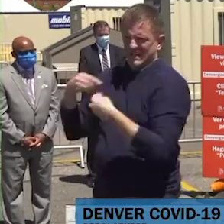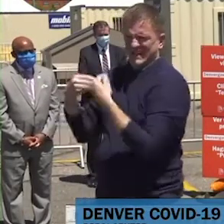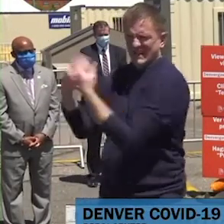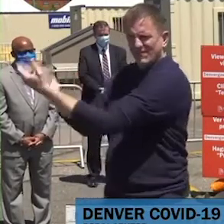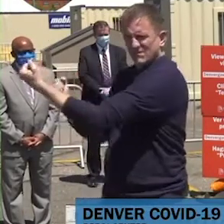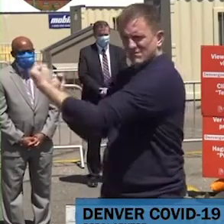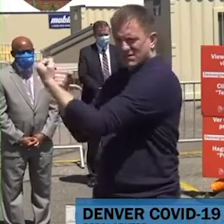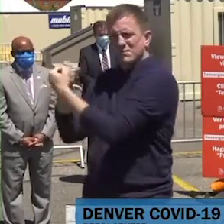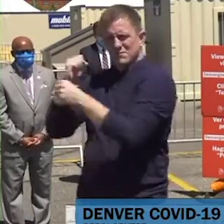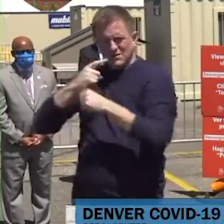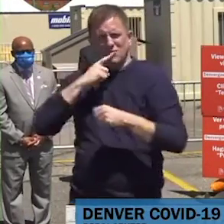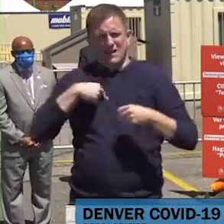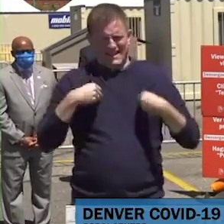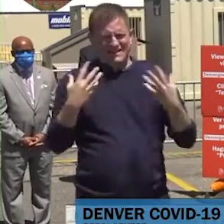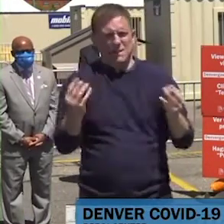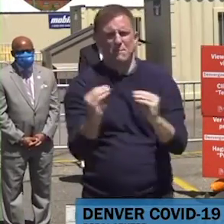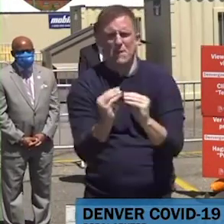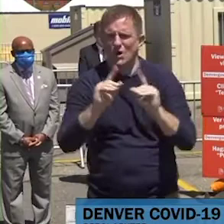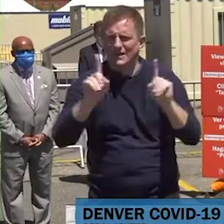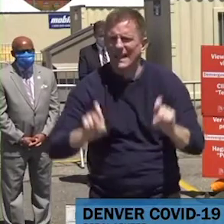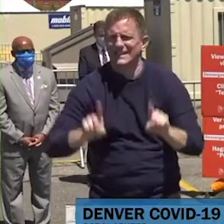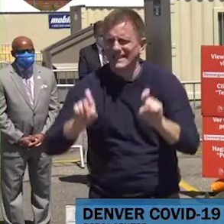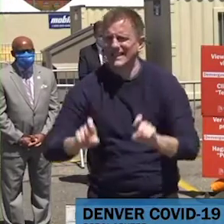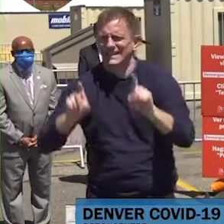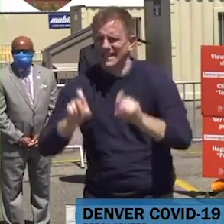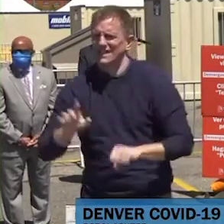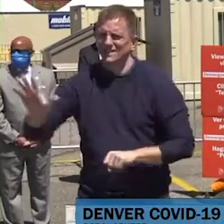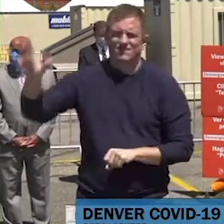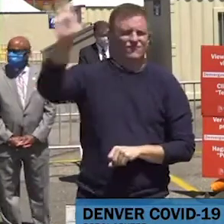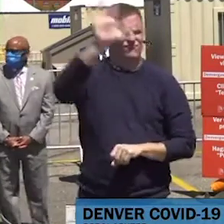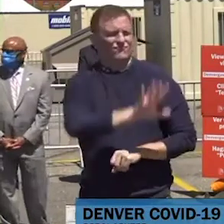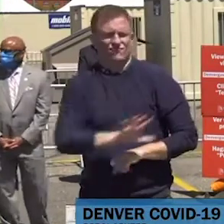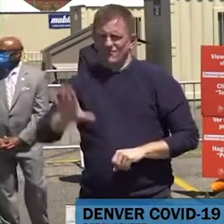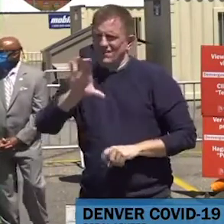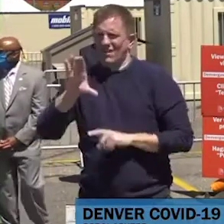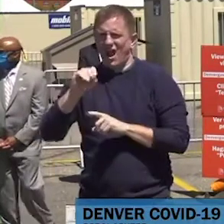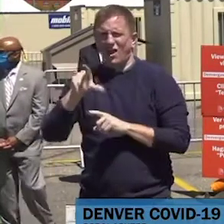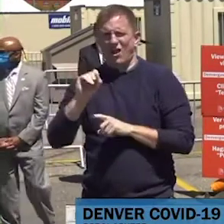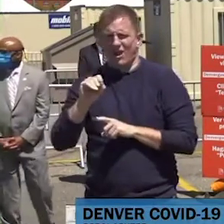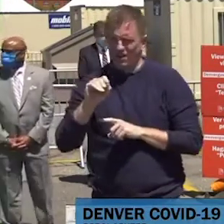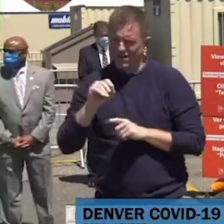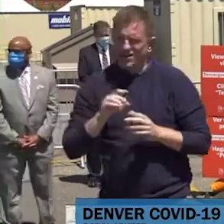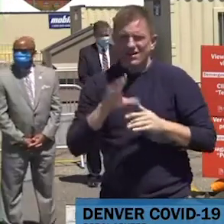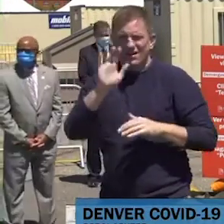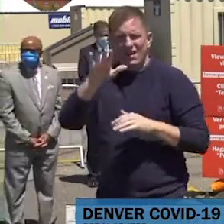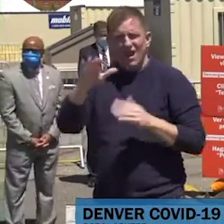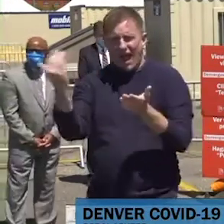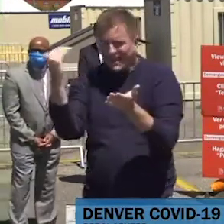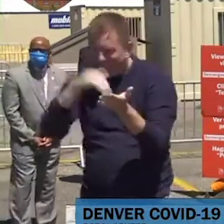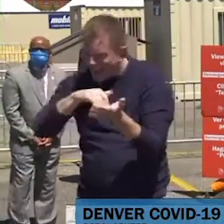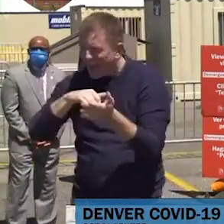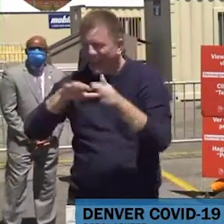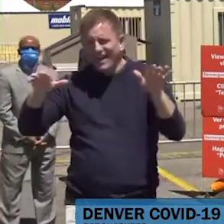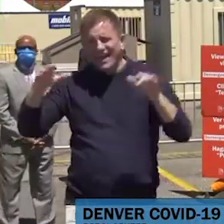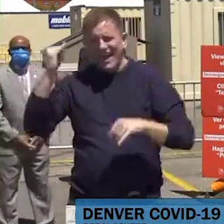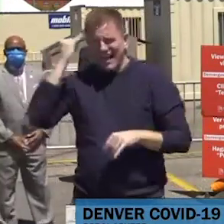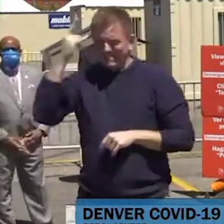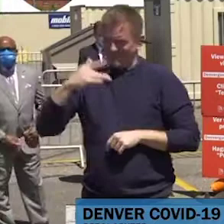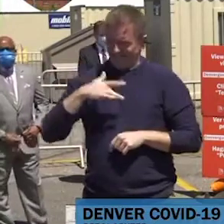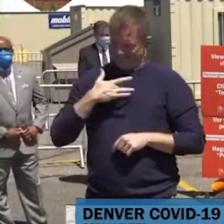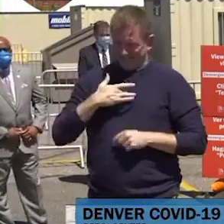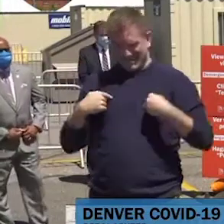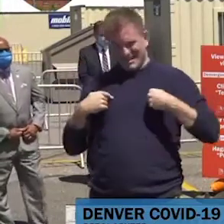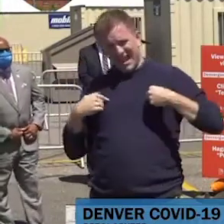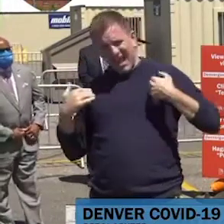Denver y en el estado. Si usted cree que tiene síntomas del COVID-19 y tiene la sospecha de que tenga el virus, por favor, por